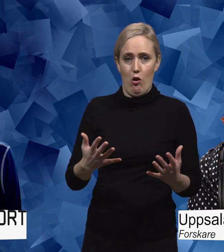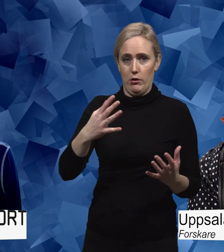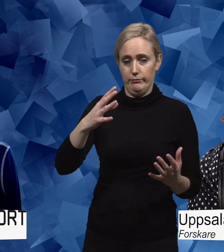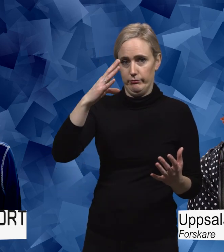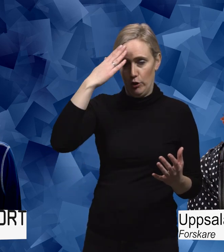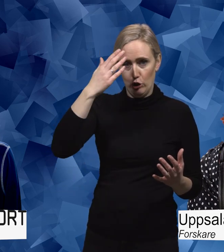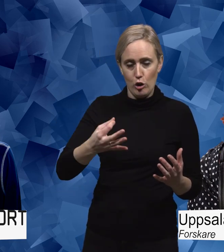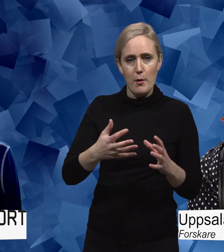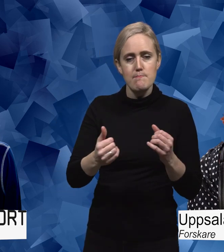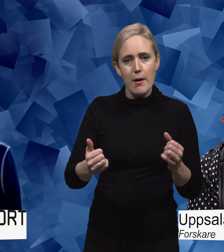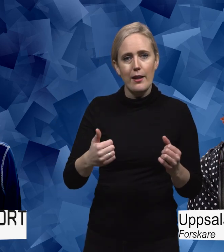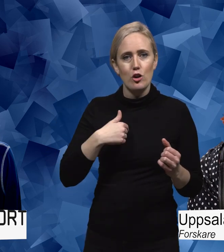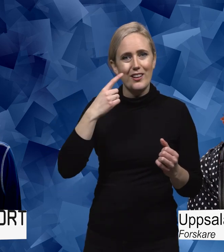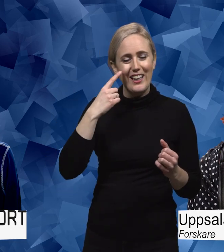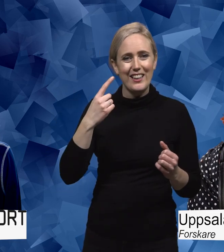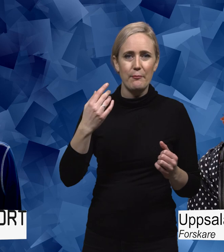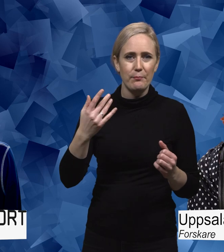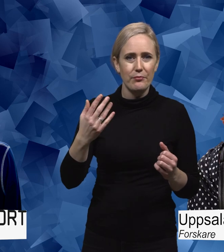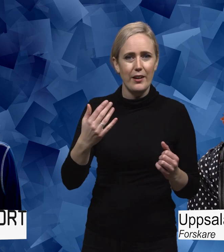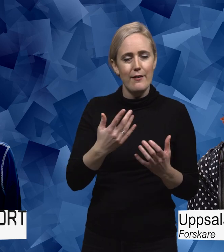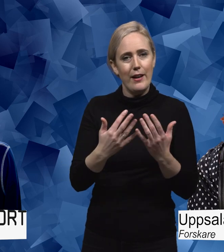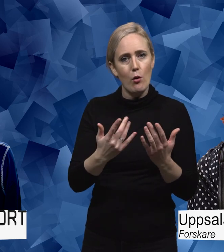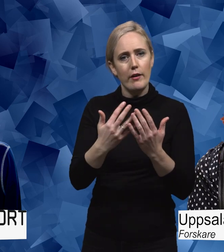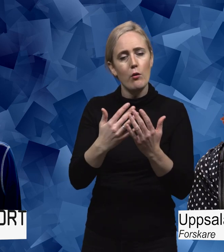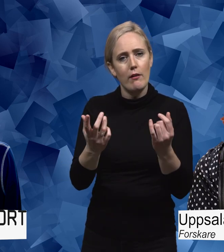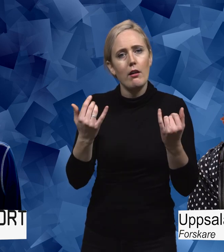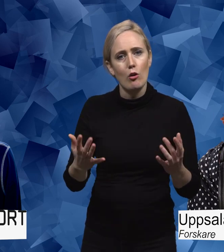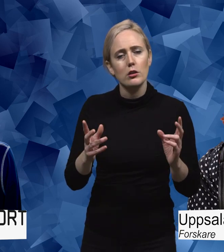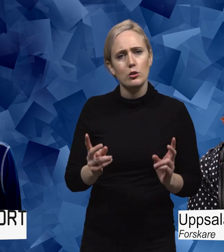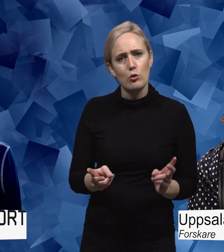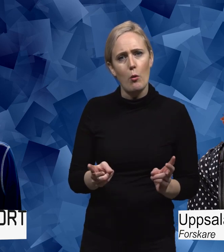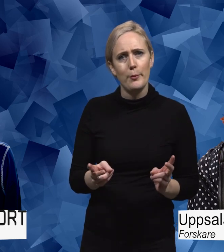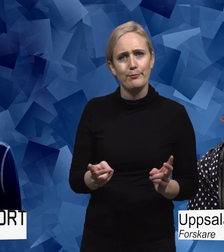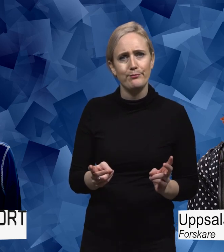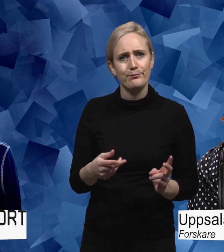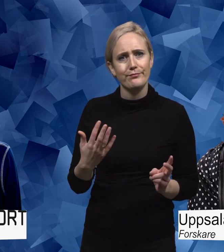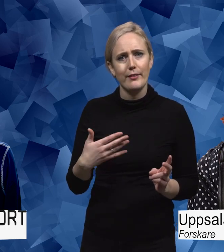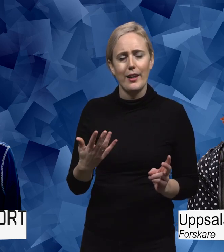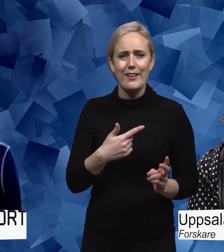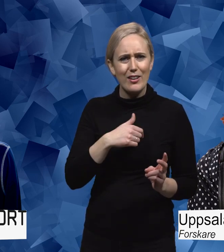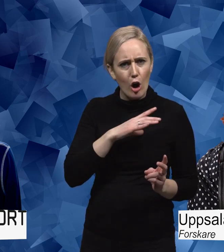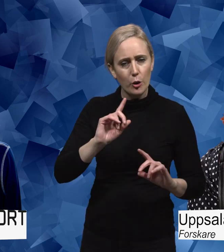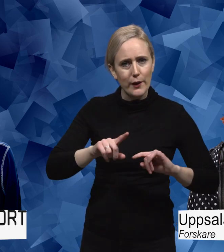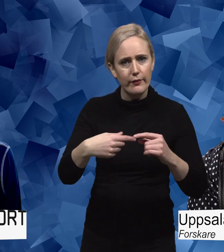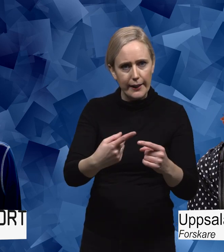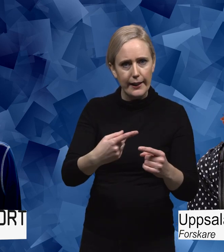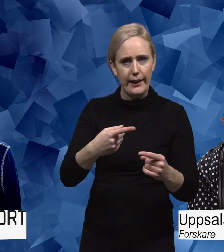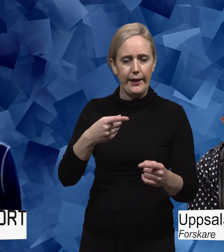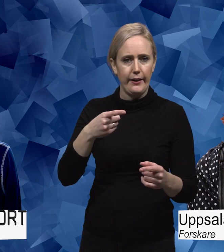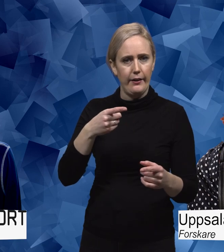är det ju ändå så många, så jag kan tänka mig att det blir fler och fler som, eftersom vi har ändå en utveckling mot mer kronosjukdom, och att vi